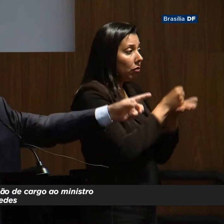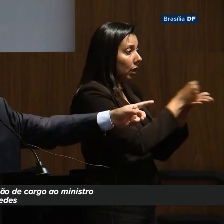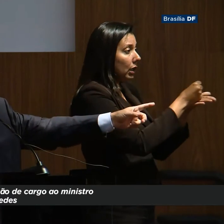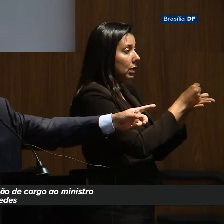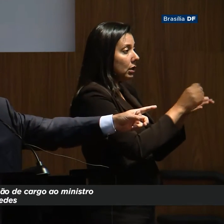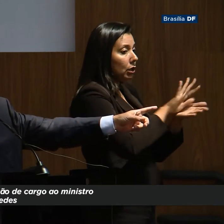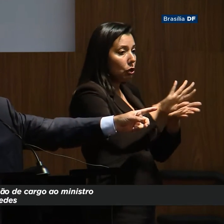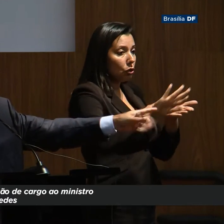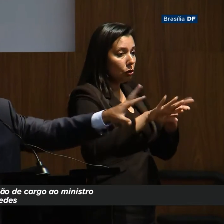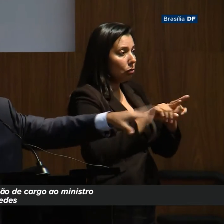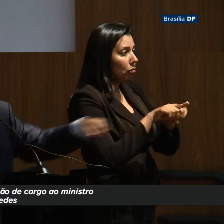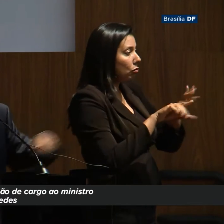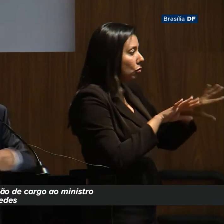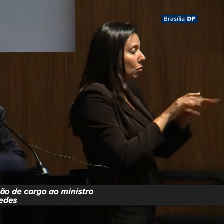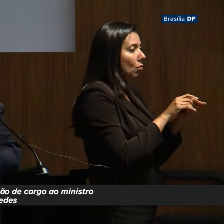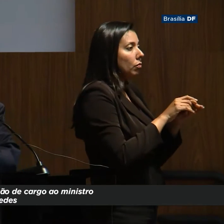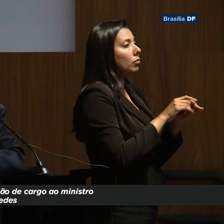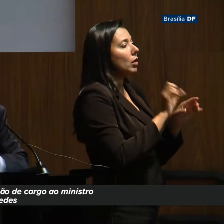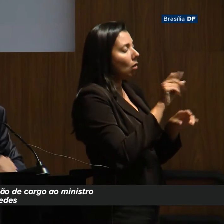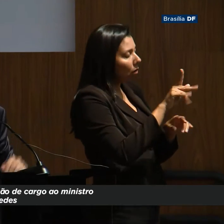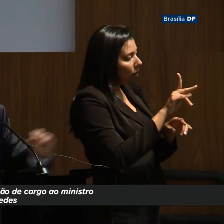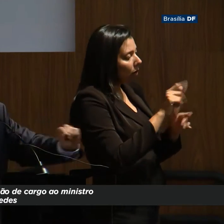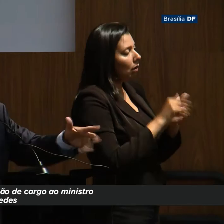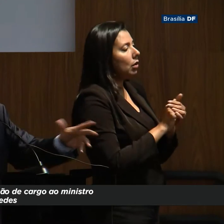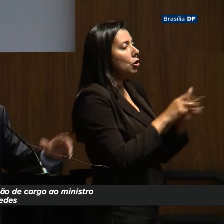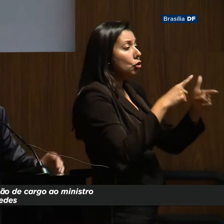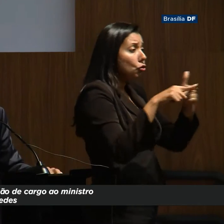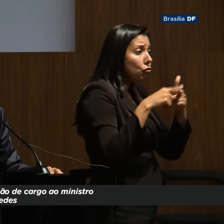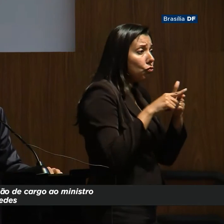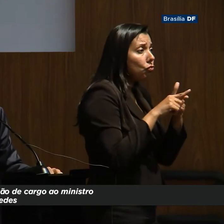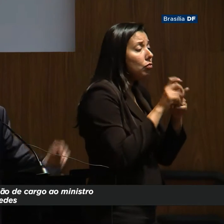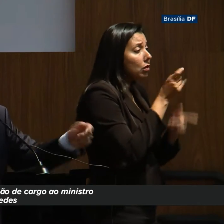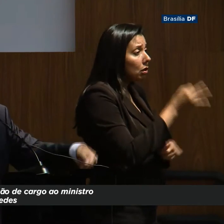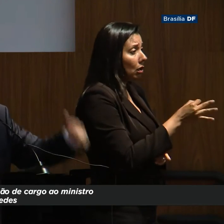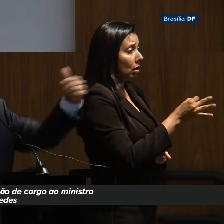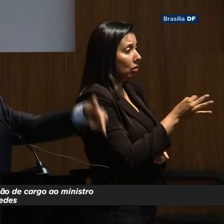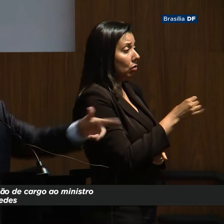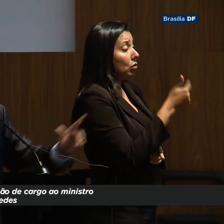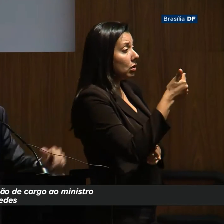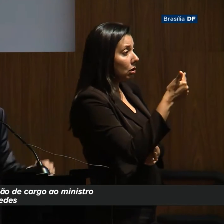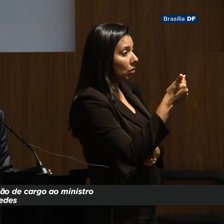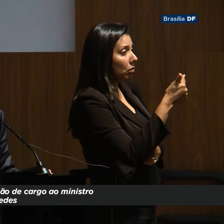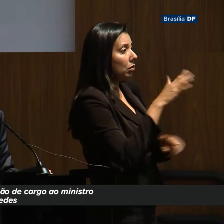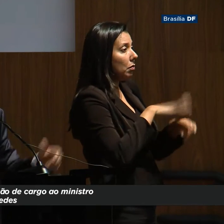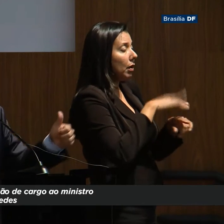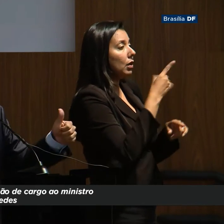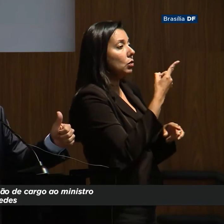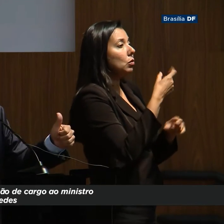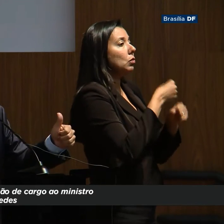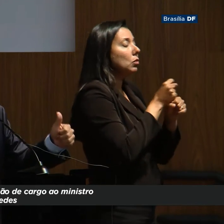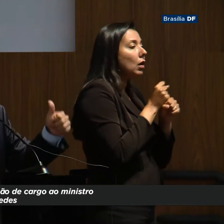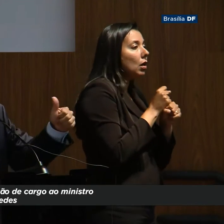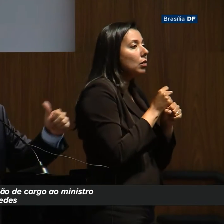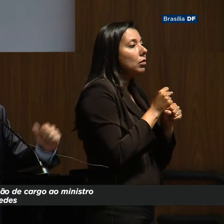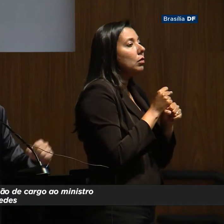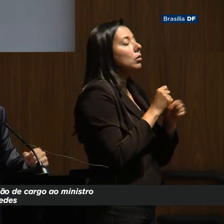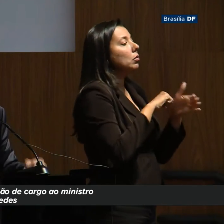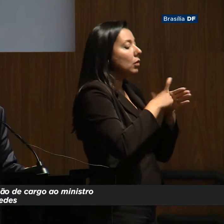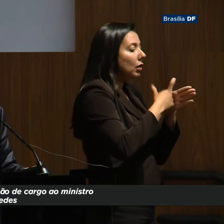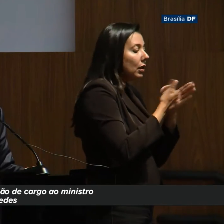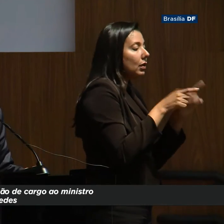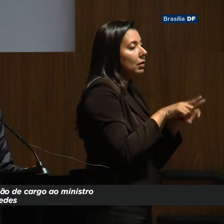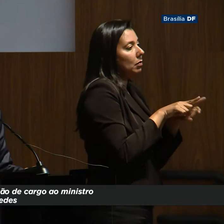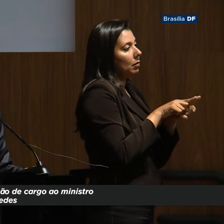Tira ali do subsídio, não sei o Ótimo. Então, passa para lá, destravou. Se não destravar, fica mais um ano congelado. Melhorou, Está gerando